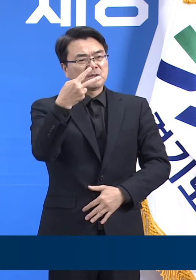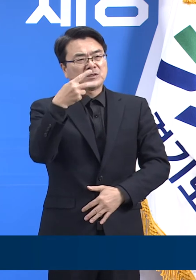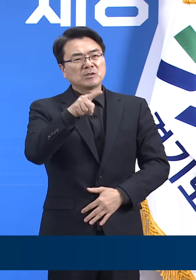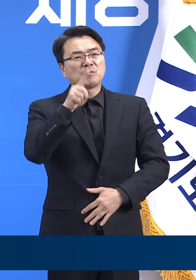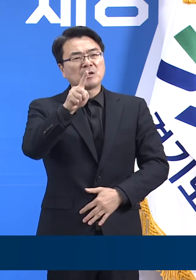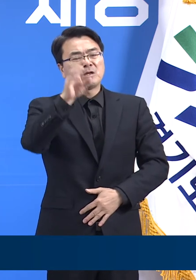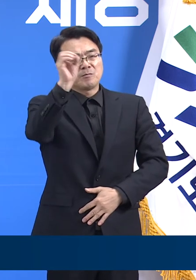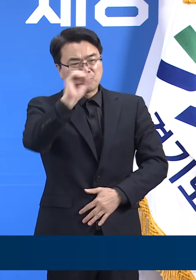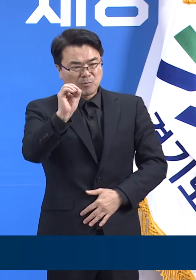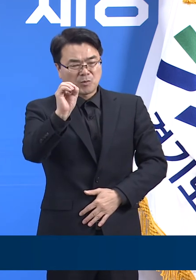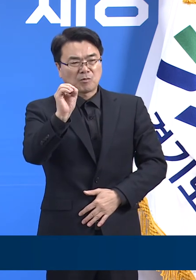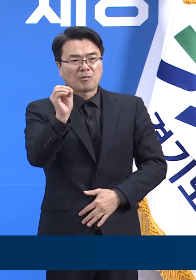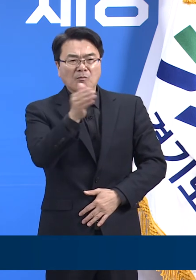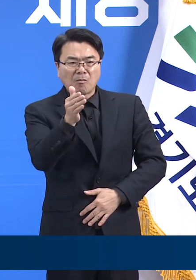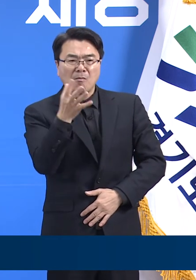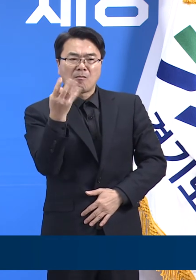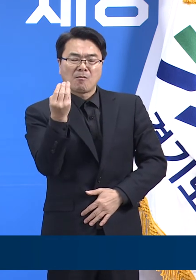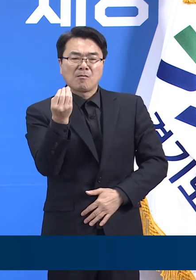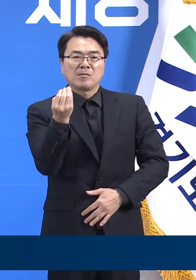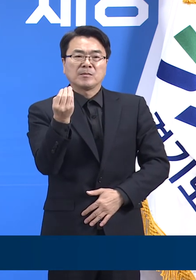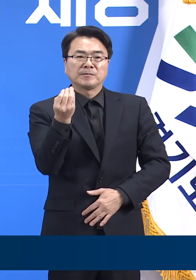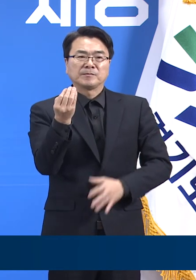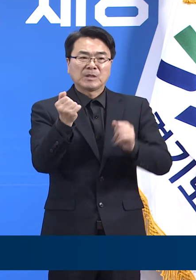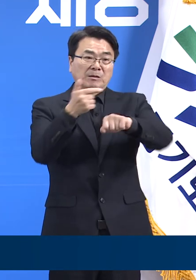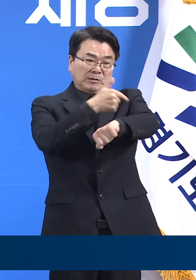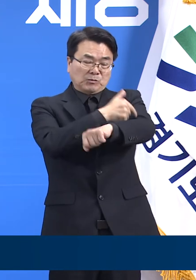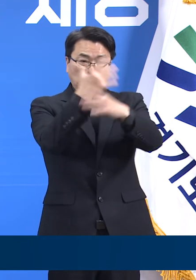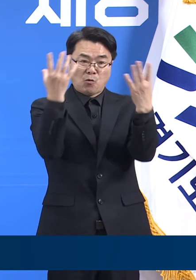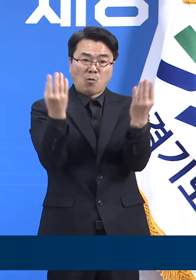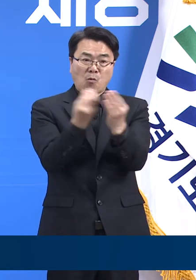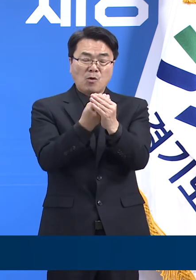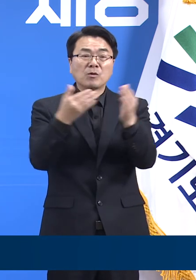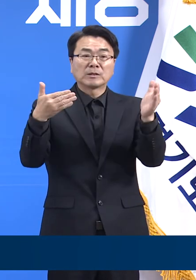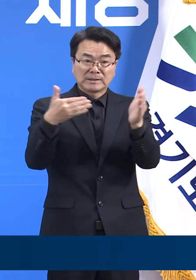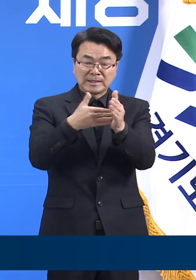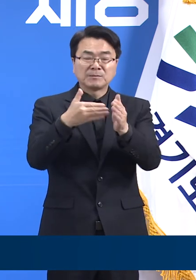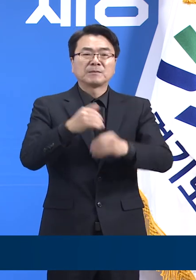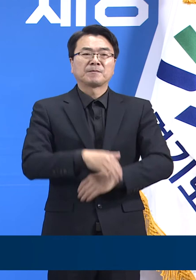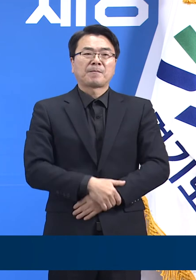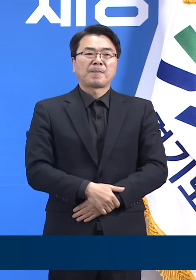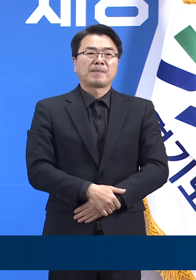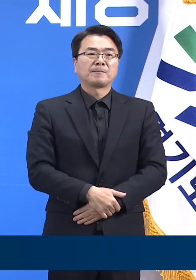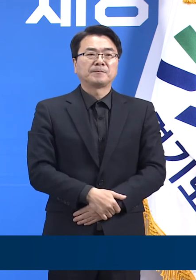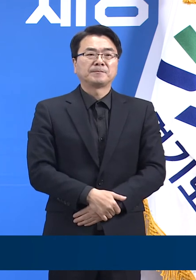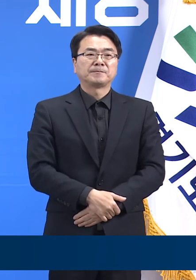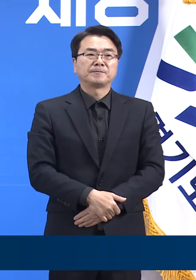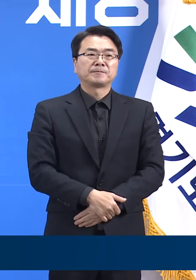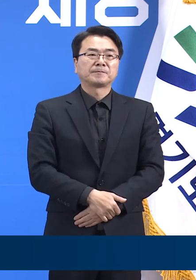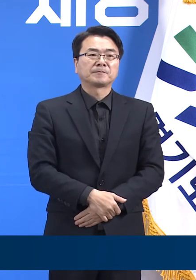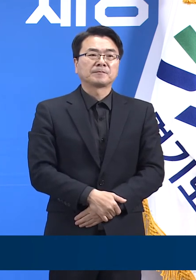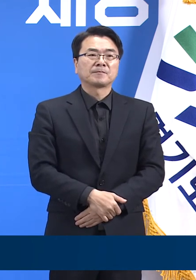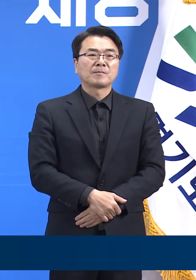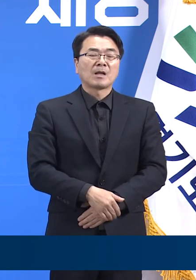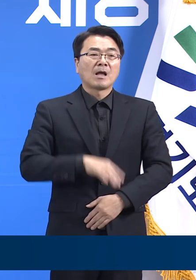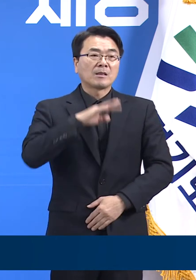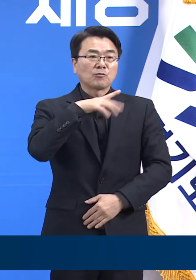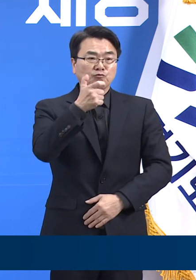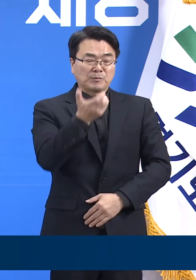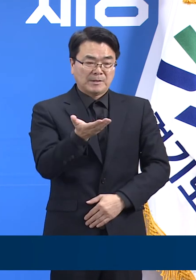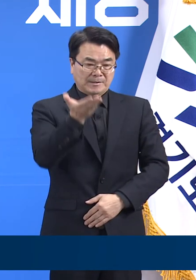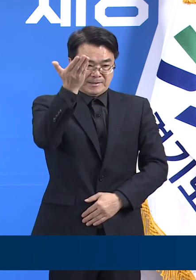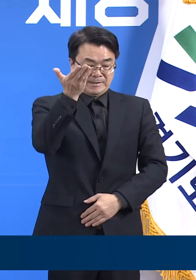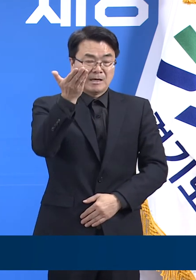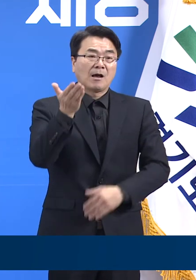212만 7,863명이 접종을 완료하였습니다. 지난 한 주 동안 60세 이상 3차 접종자는